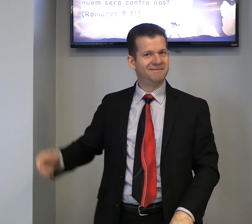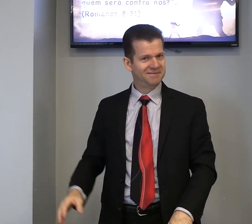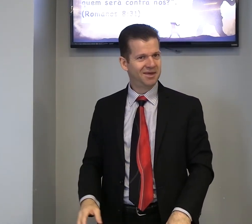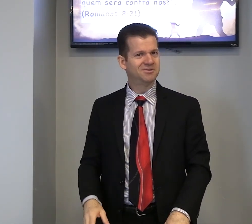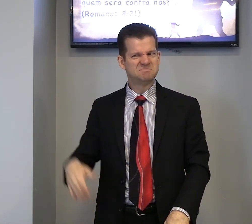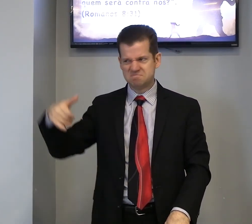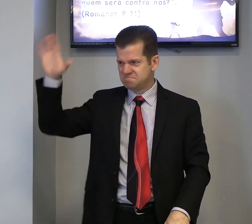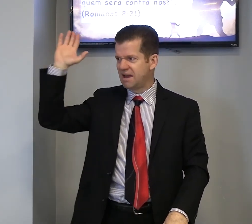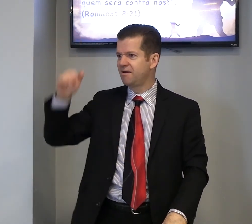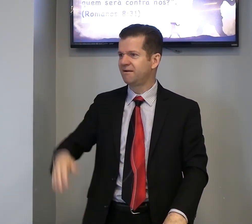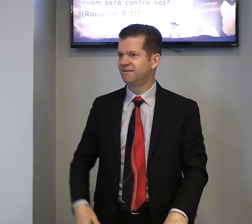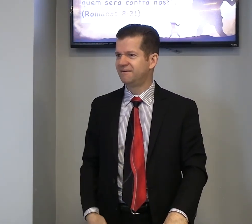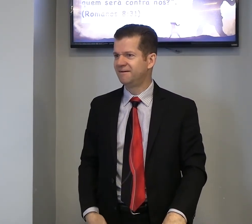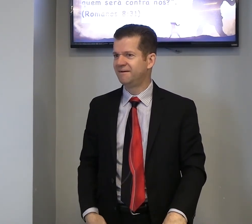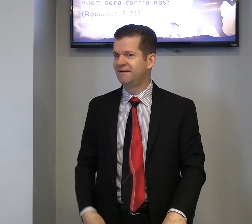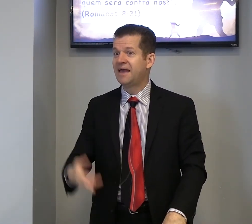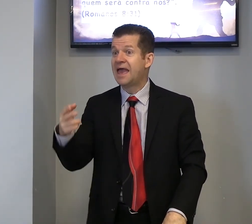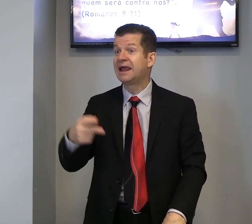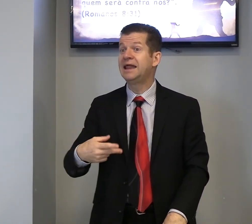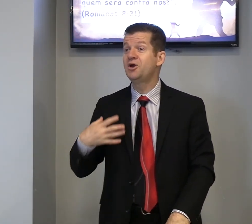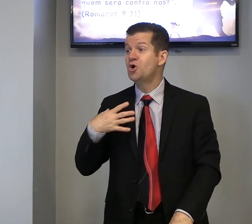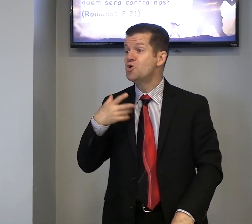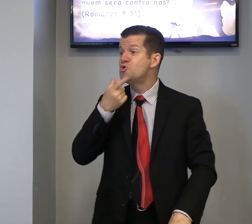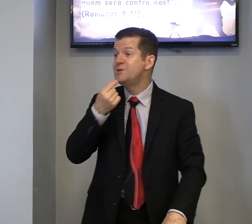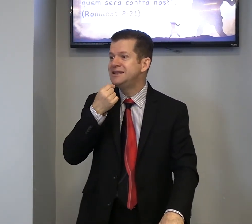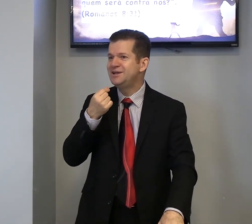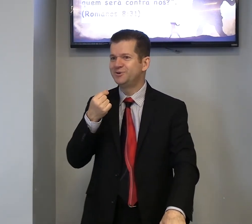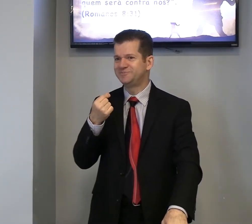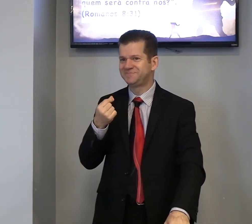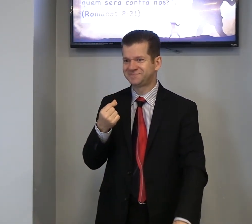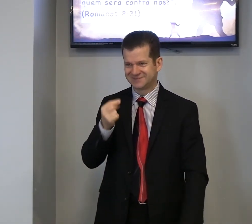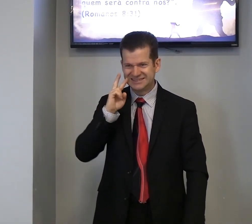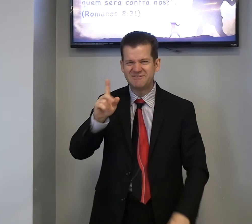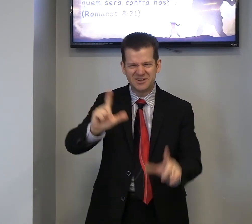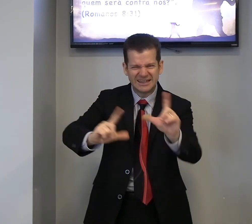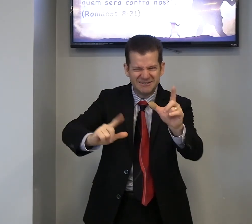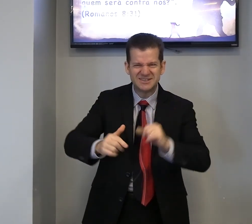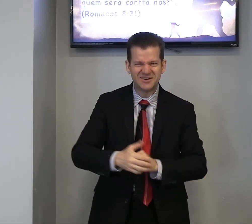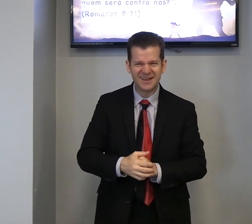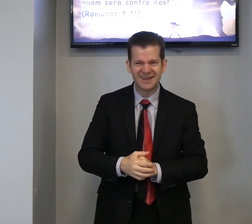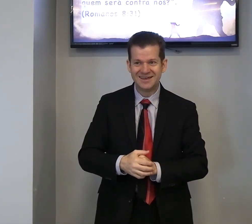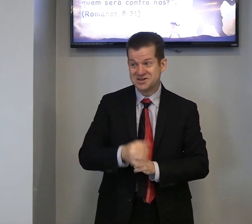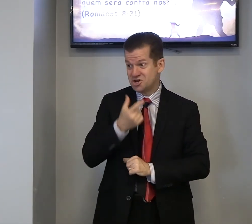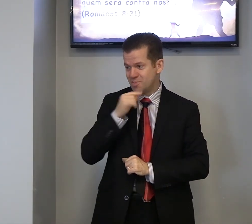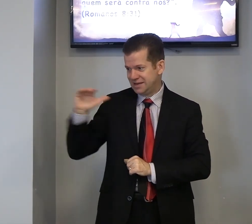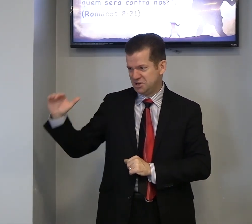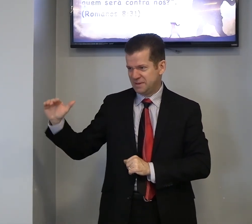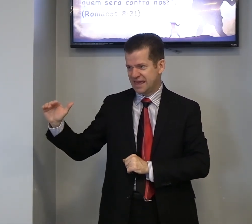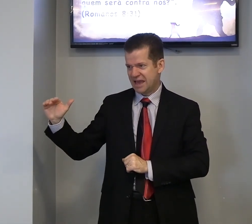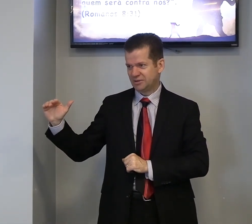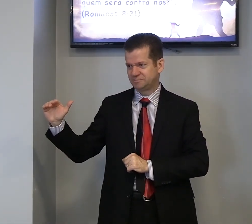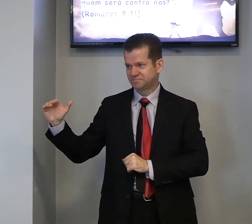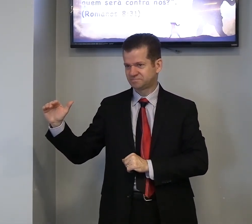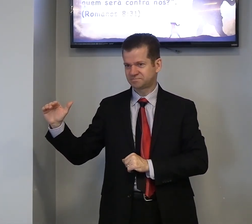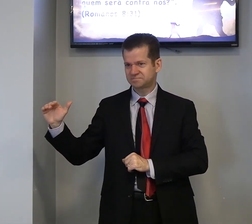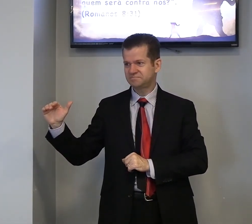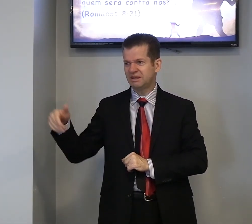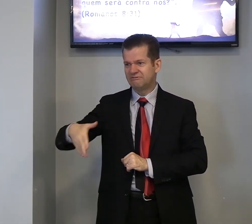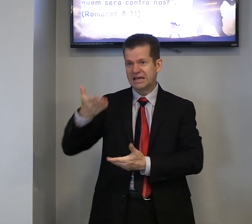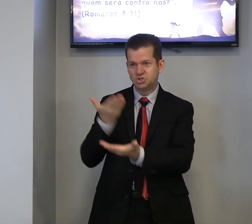Deus, maior, é, que nem, o menino, já, na televisão, né, o menino, pequeno, vai